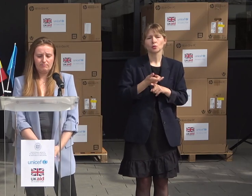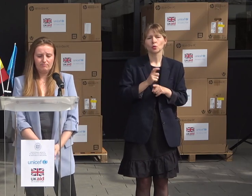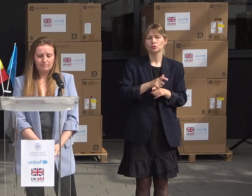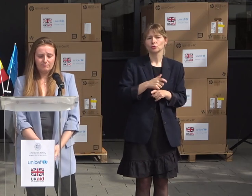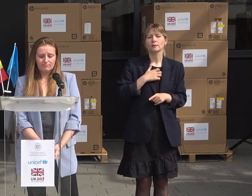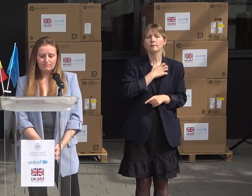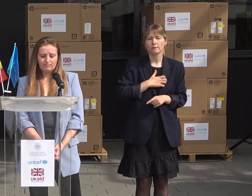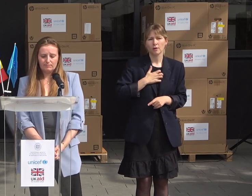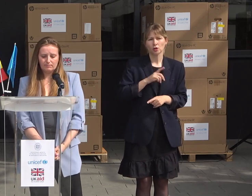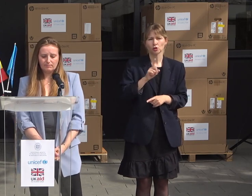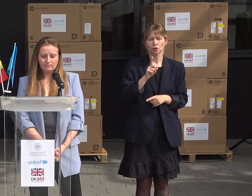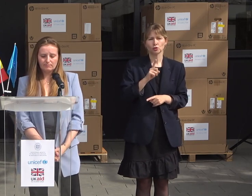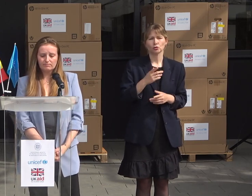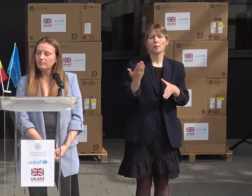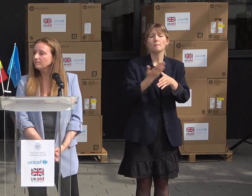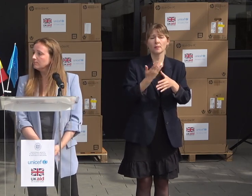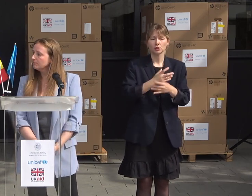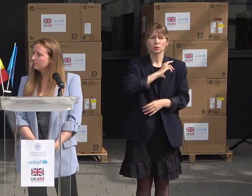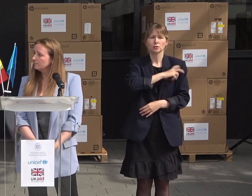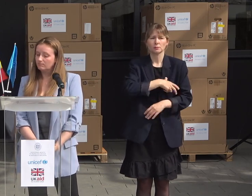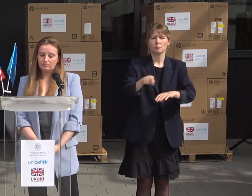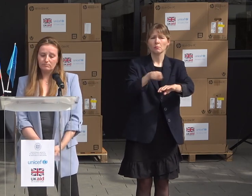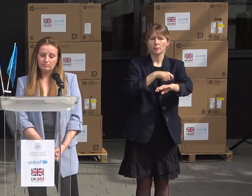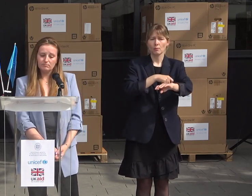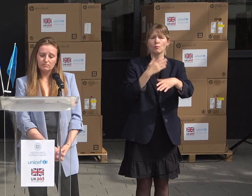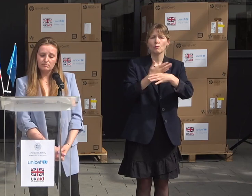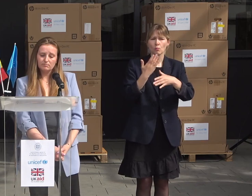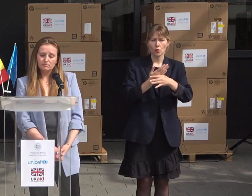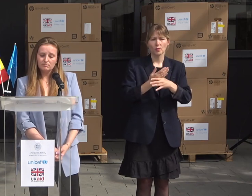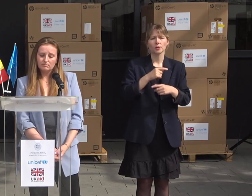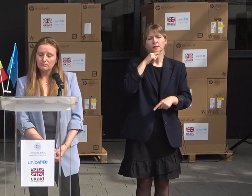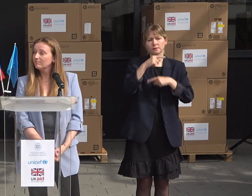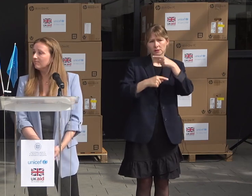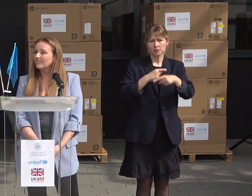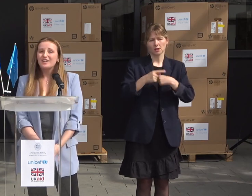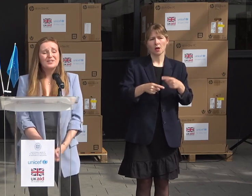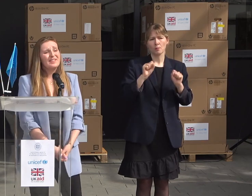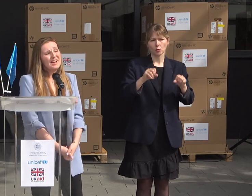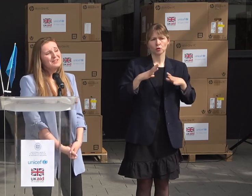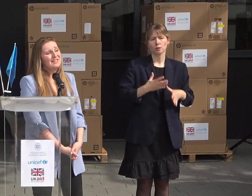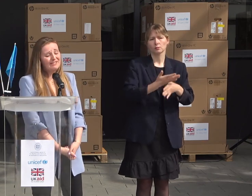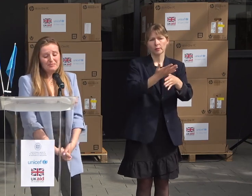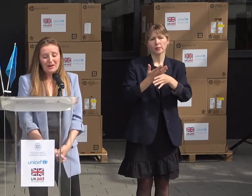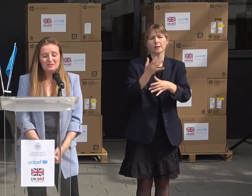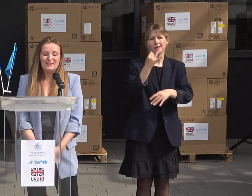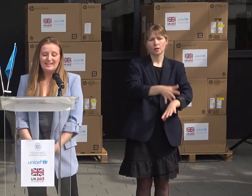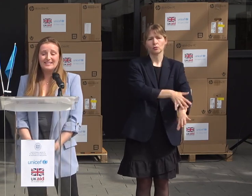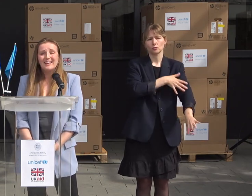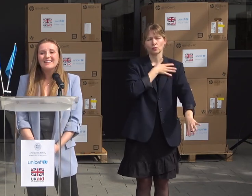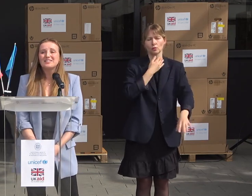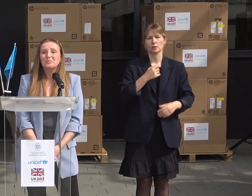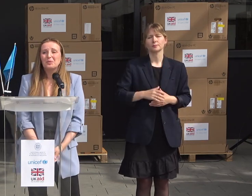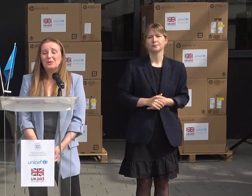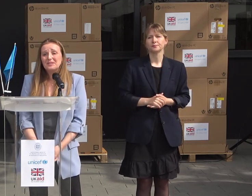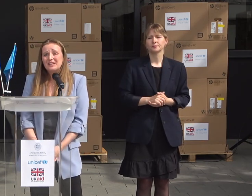asigurăm că asistența humanitară pe care o oferim se utilizează pentru intervenții care sunt durabile. So with that, we're really, really proud to be here